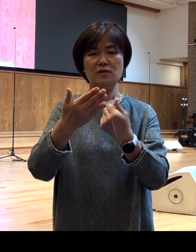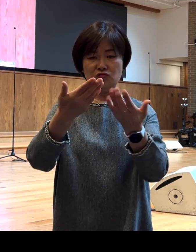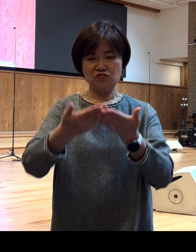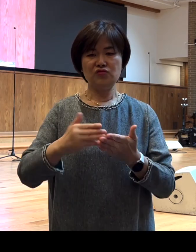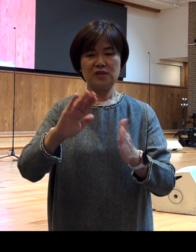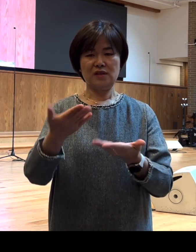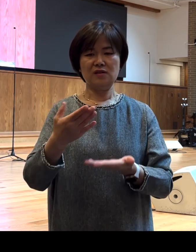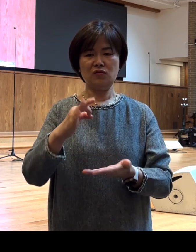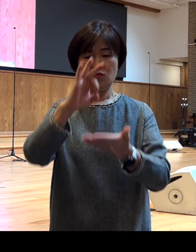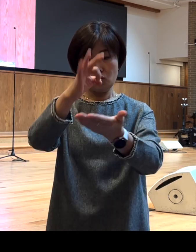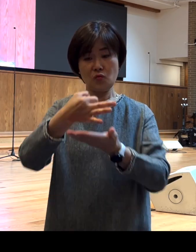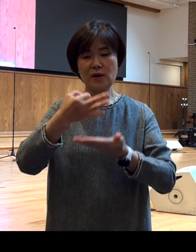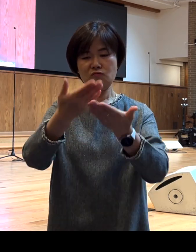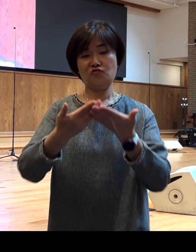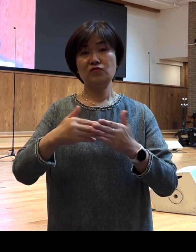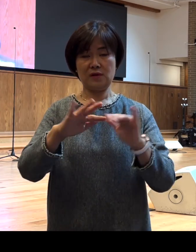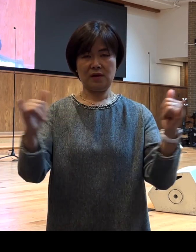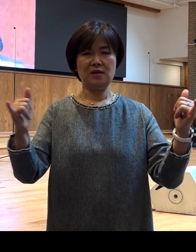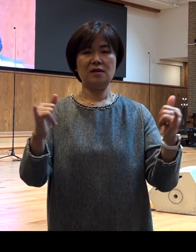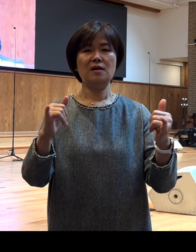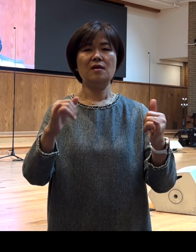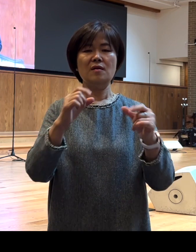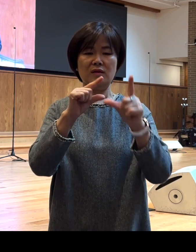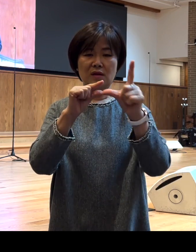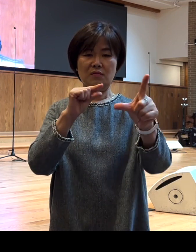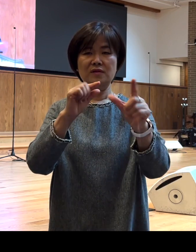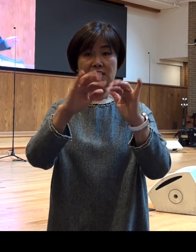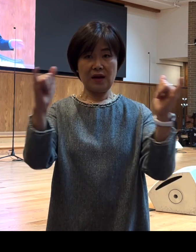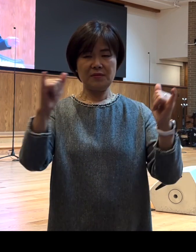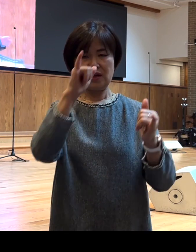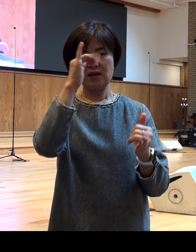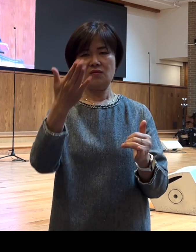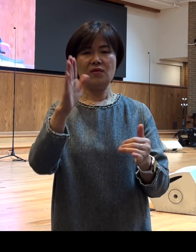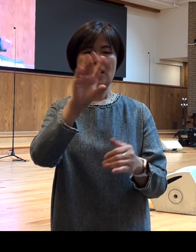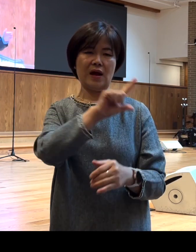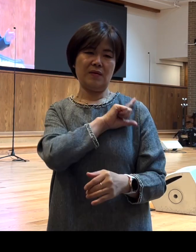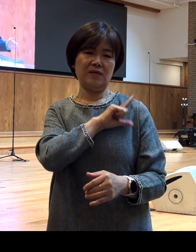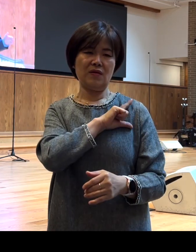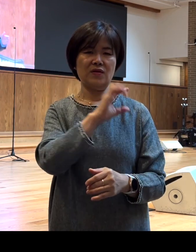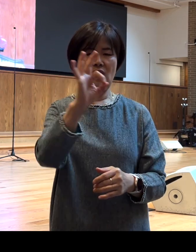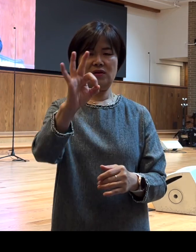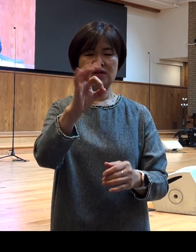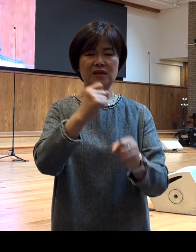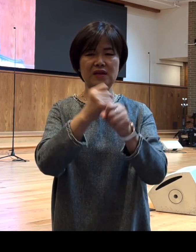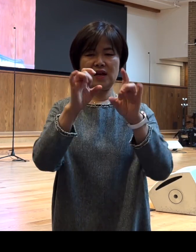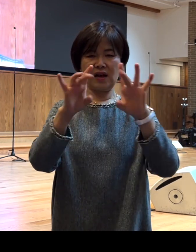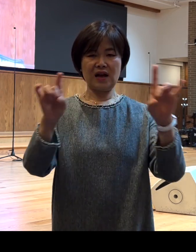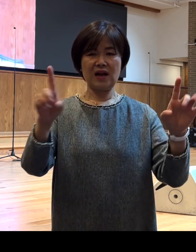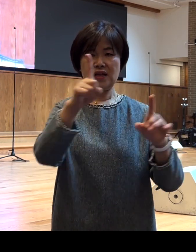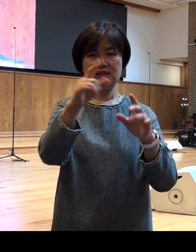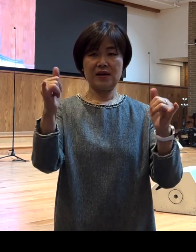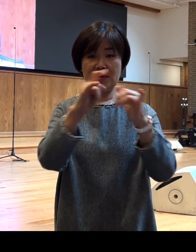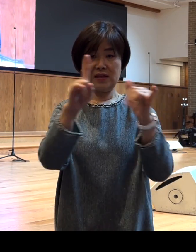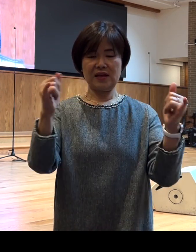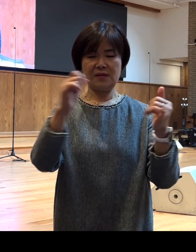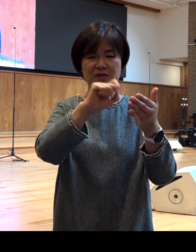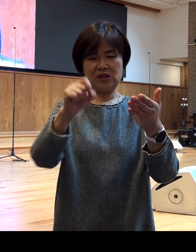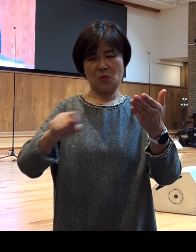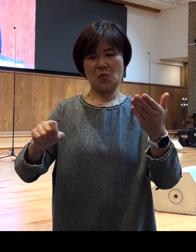제목 하에서 대부분의 인물들을 다루고 있고 앞에 10장이 각각 한 사람에 관한 기록들을 담고 있습니다